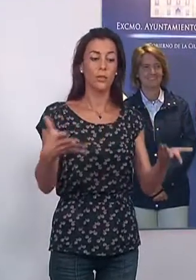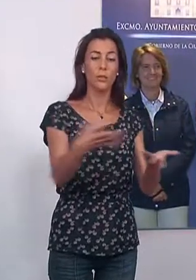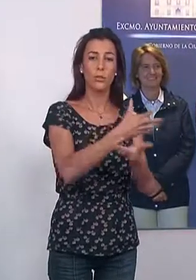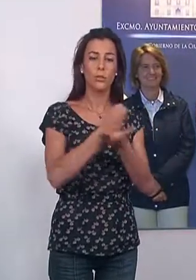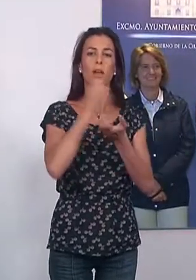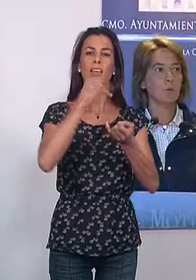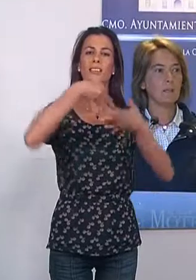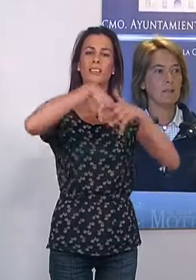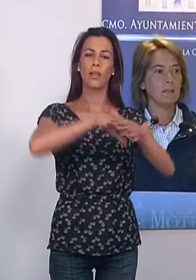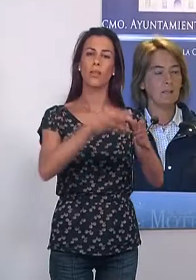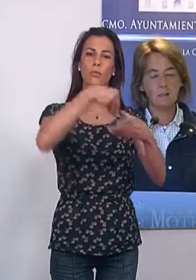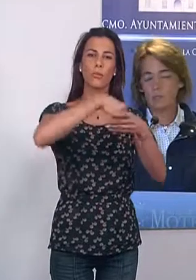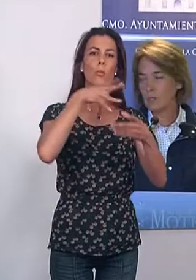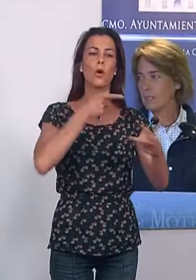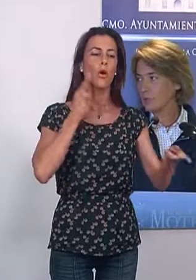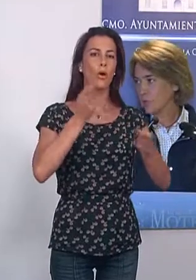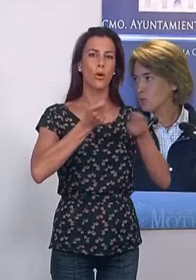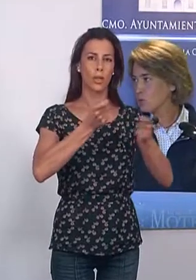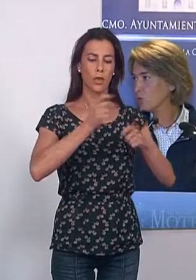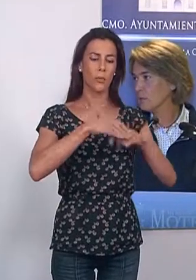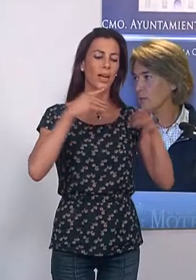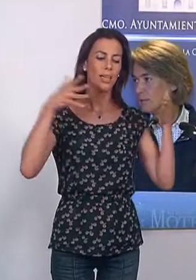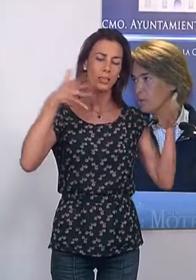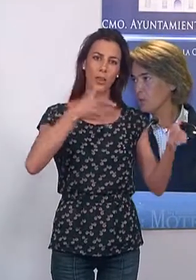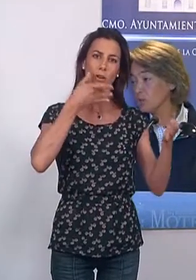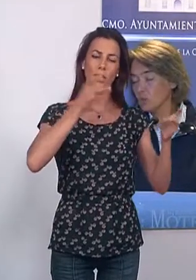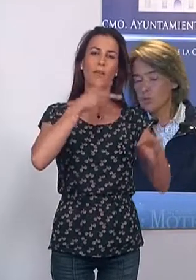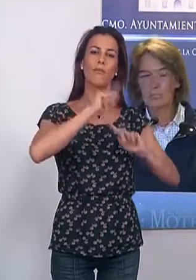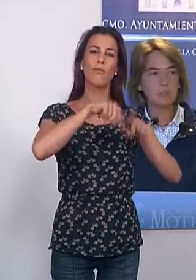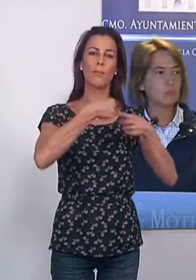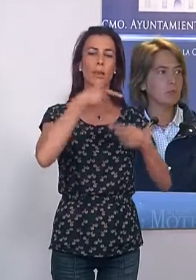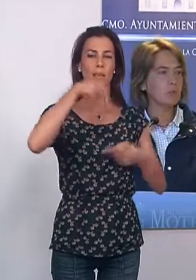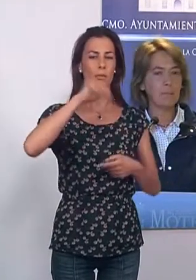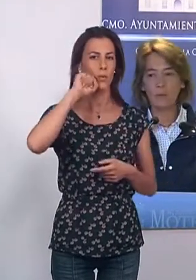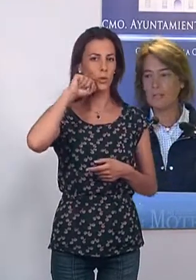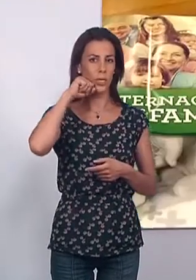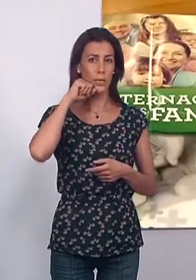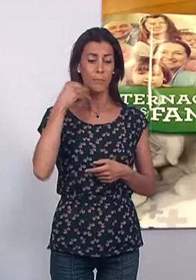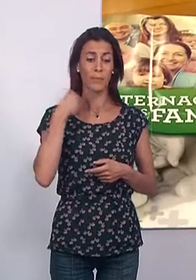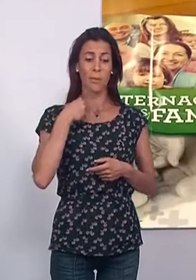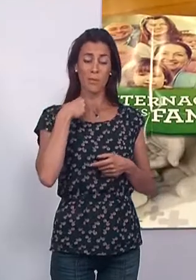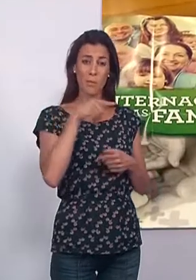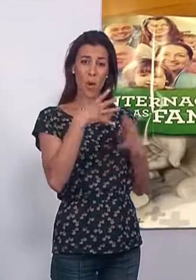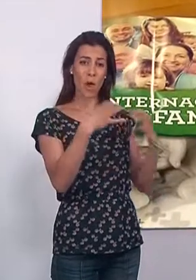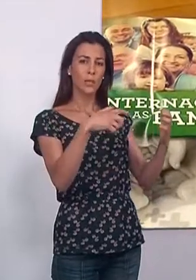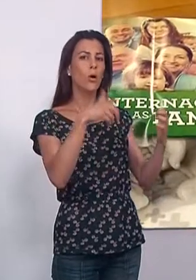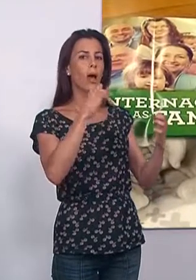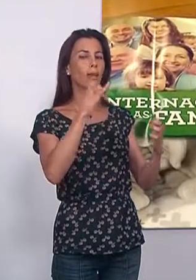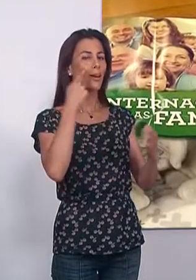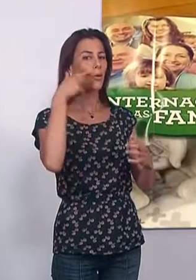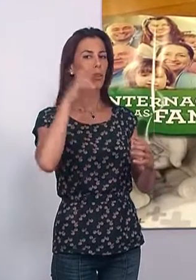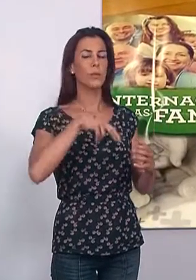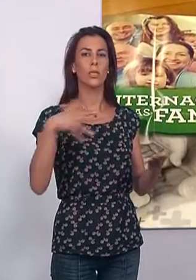todas ellas integradas en la Mesa de Coordinación para la Atención a las Familias de Motril. El acto ha sido un